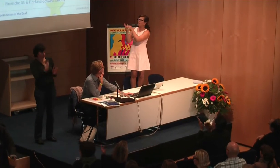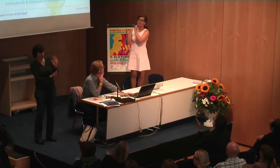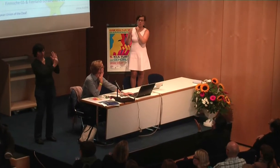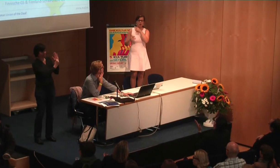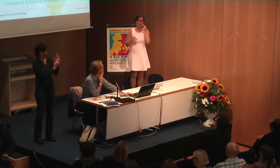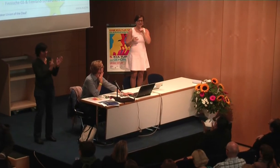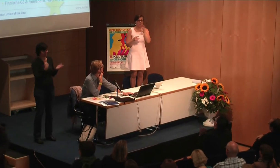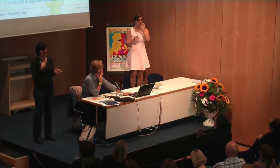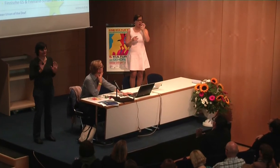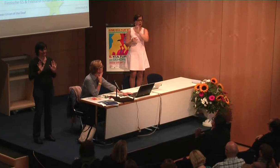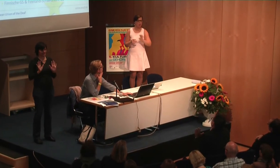hatte ich jetzt hier noch nicht vermerkt.